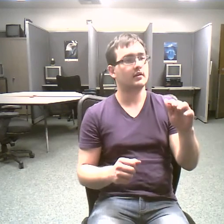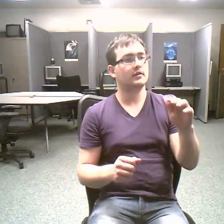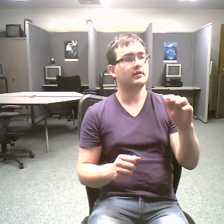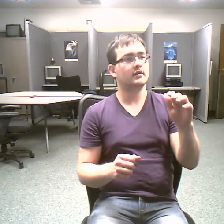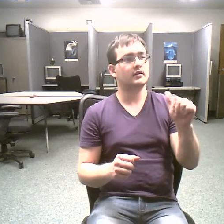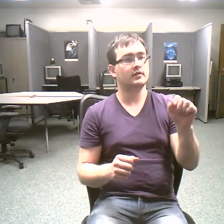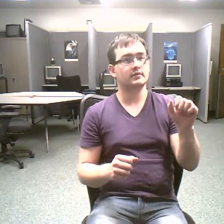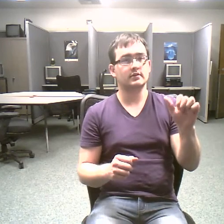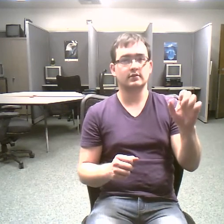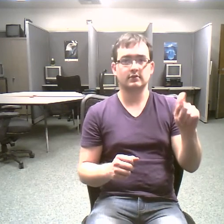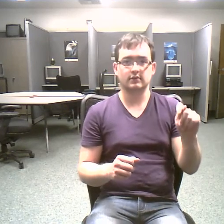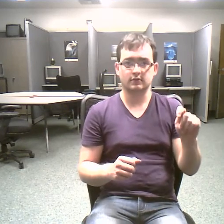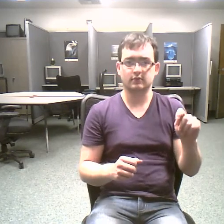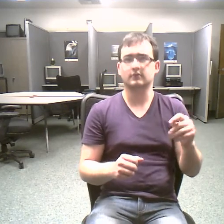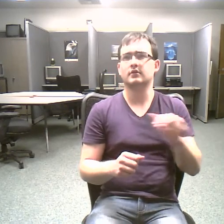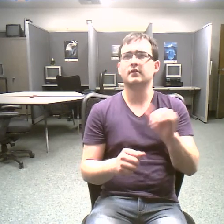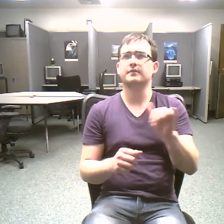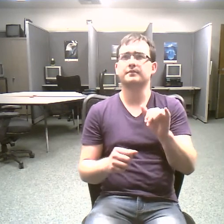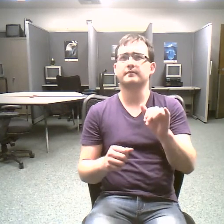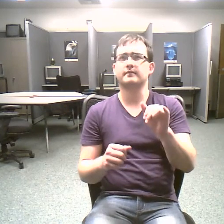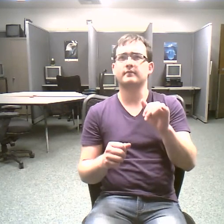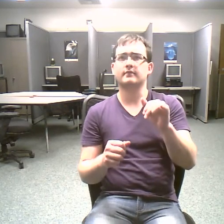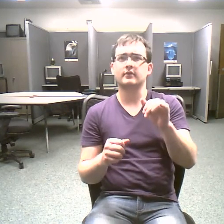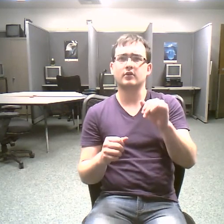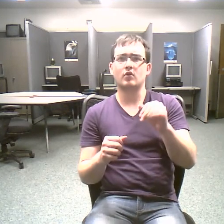will have to address such as climate change